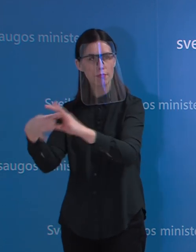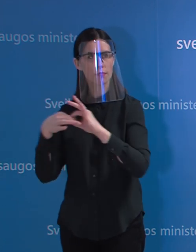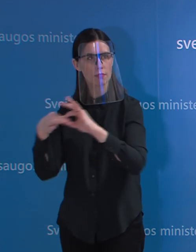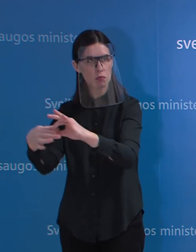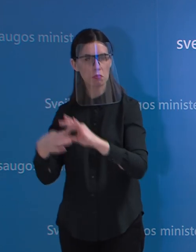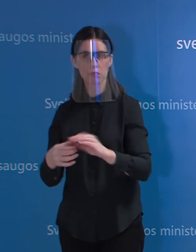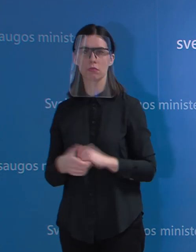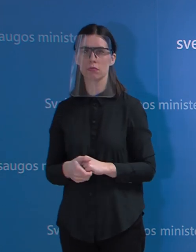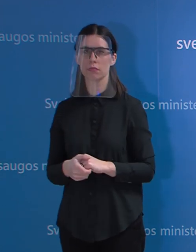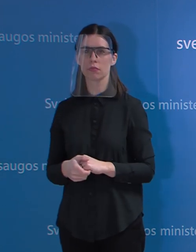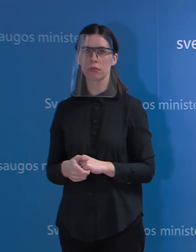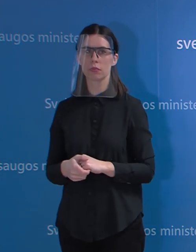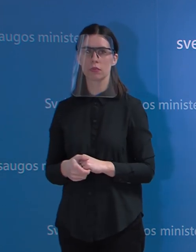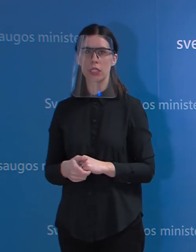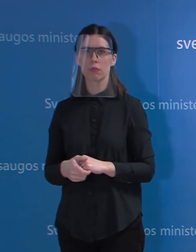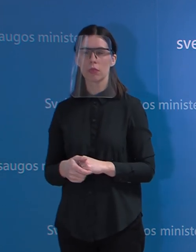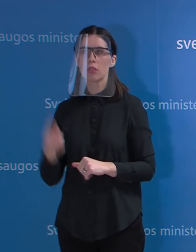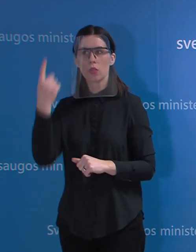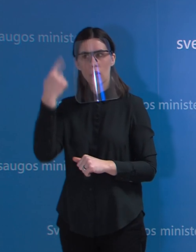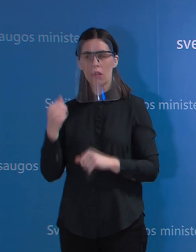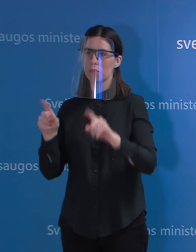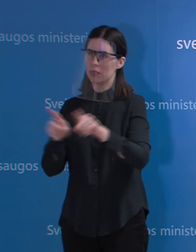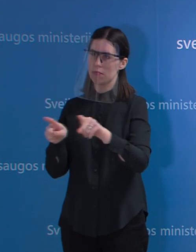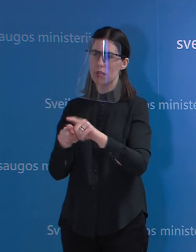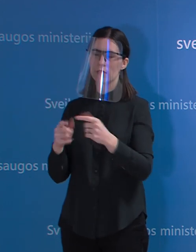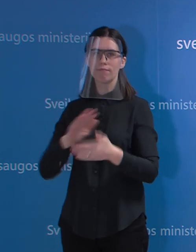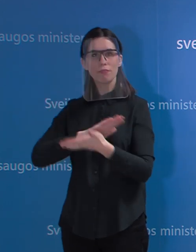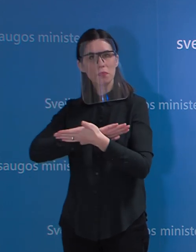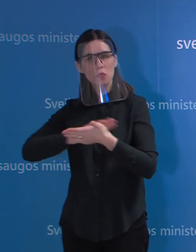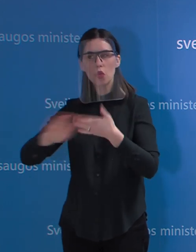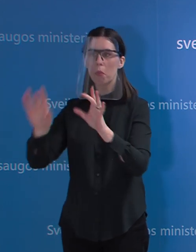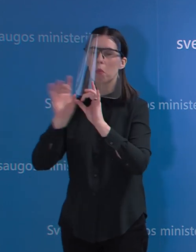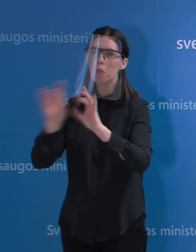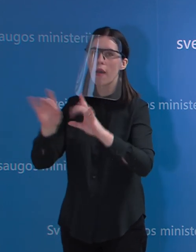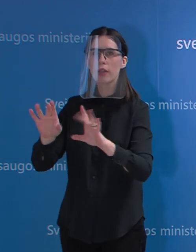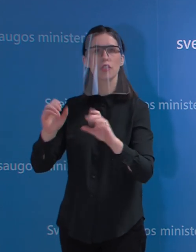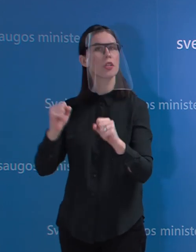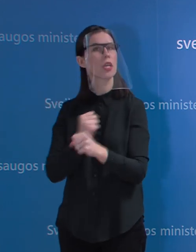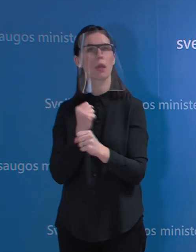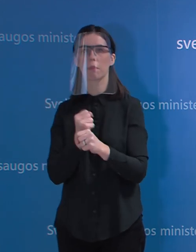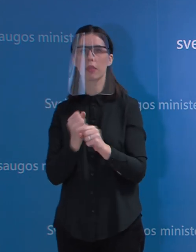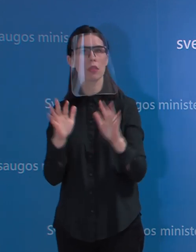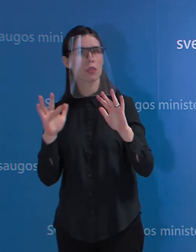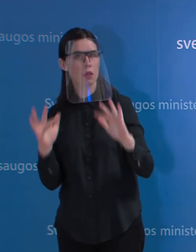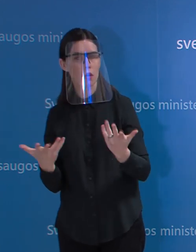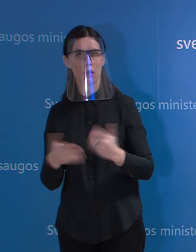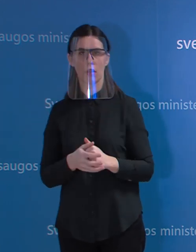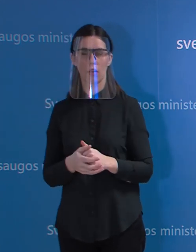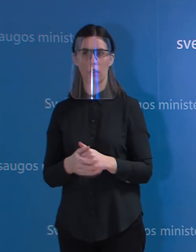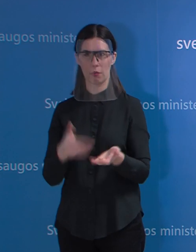tikrai nusiteikę maksimaliai greitai padėti, paaiškinti, ką reikia padaryti ir tikrai neatsisakom